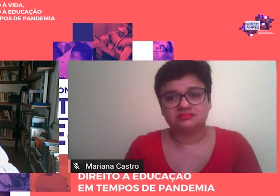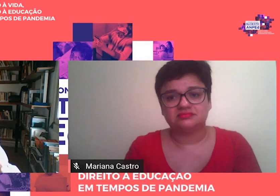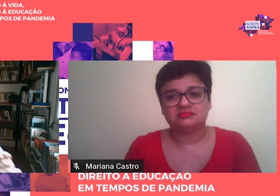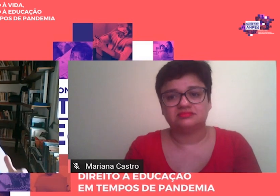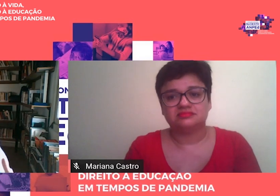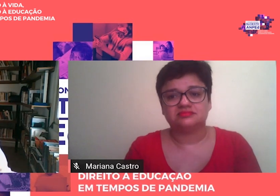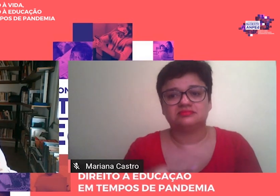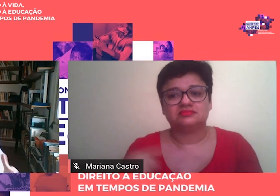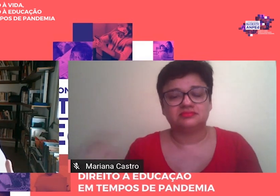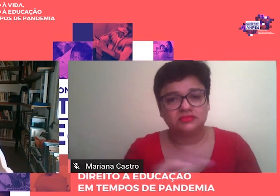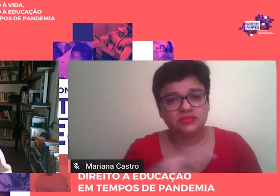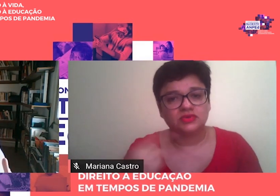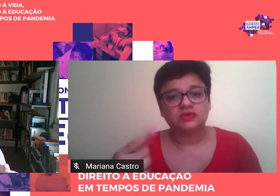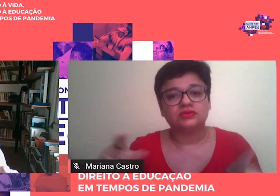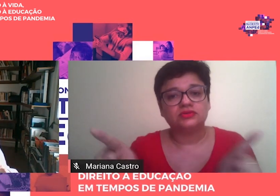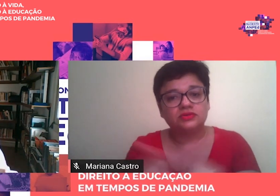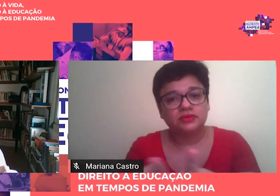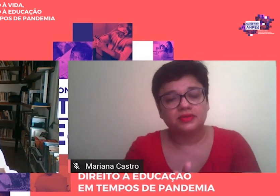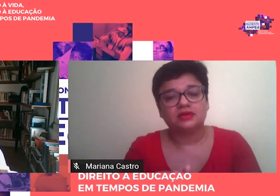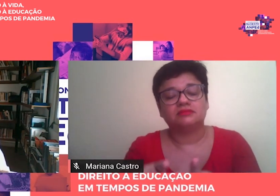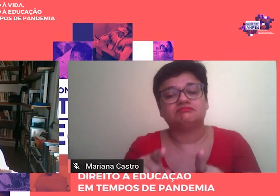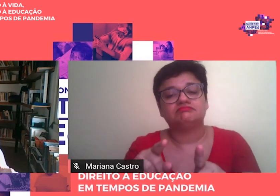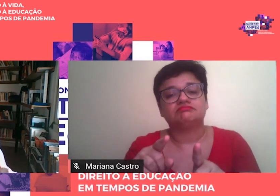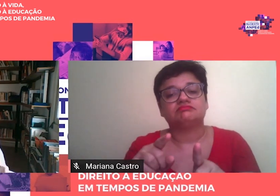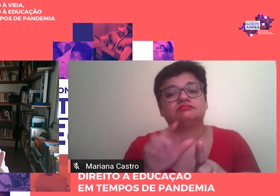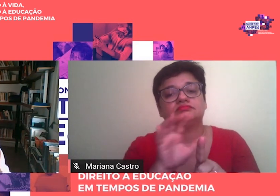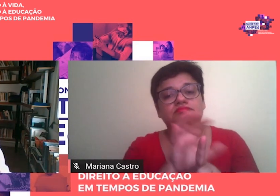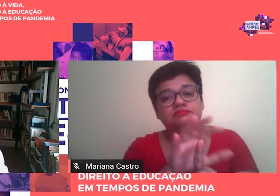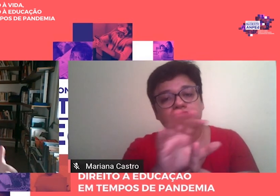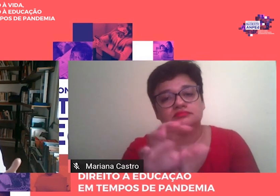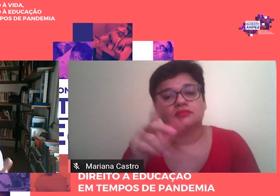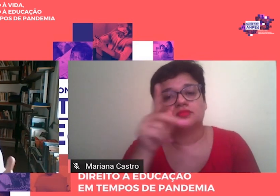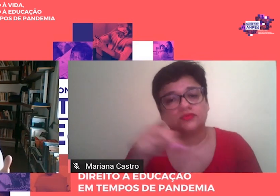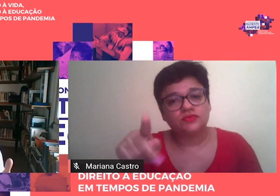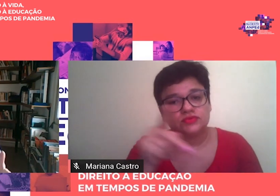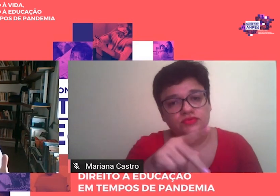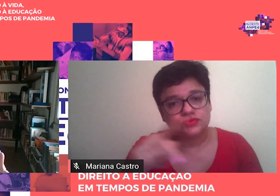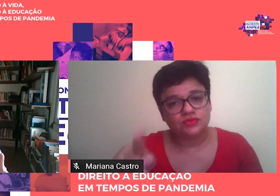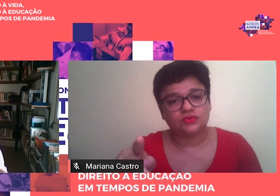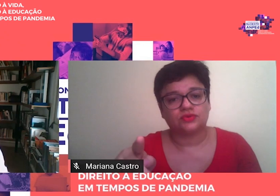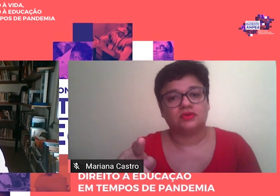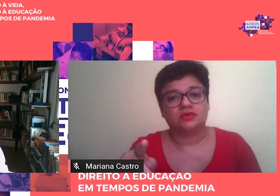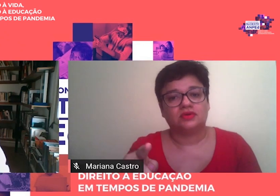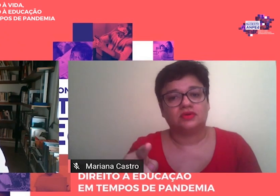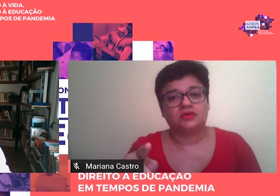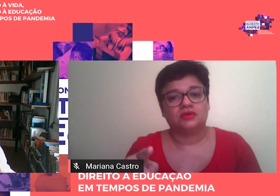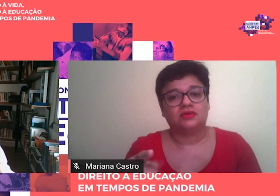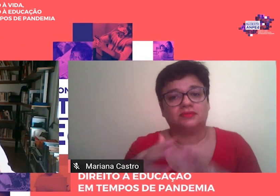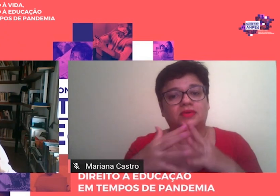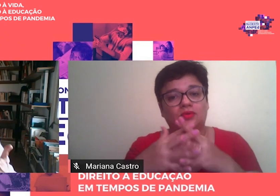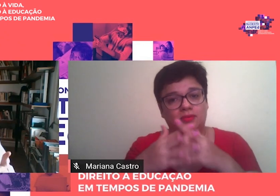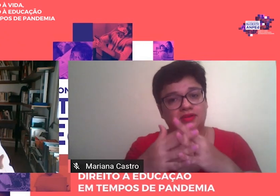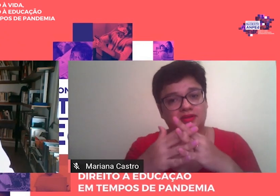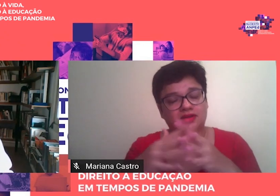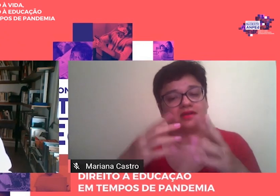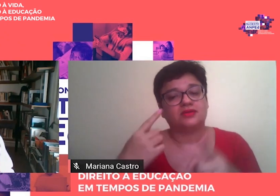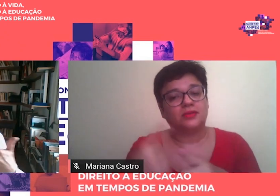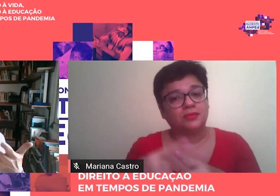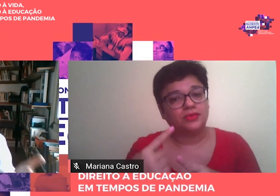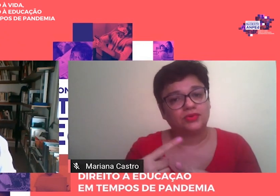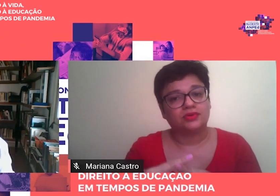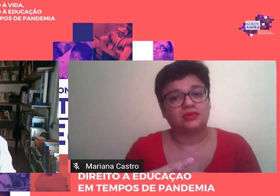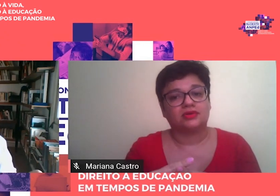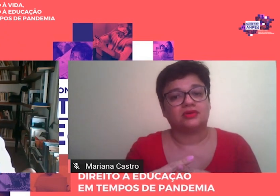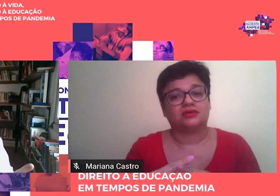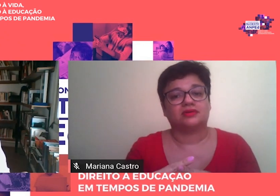foi sendo assimilada pelos professores, mas vejam bem, aí é uma situação complicada, porque é de segunda